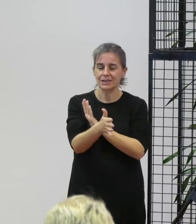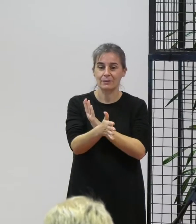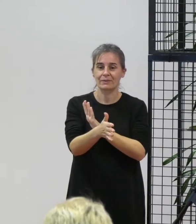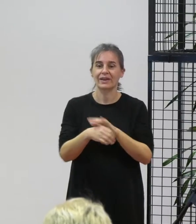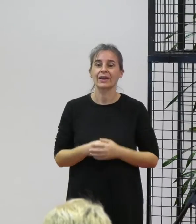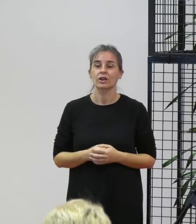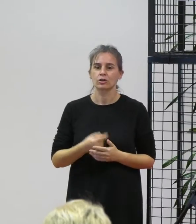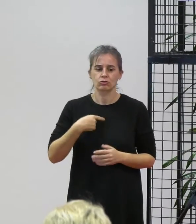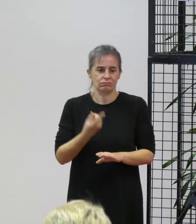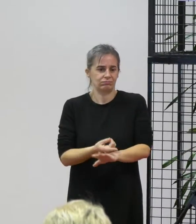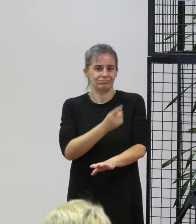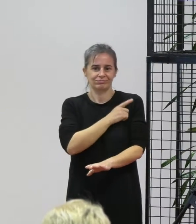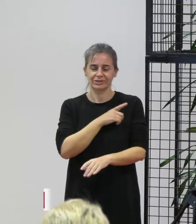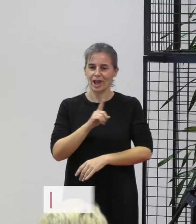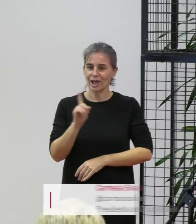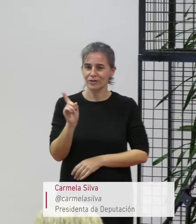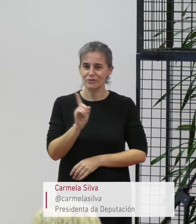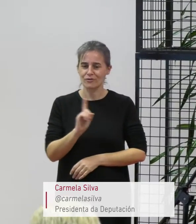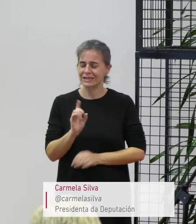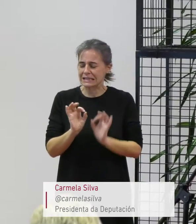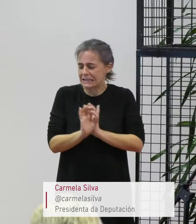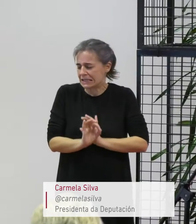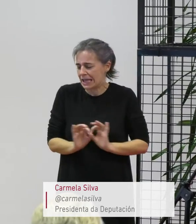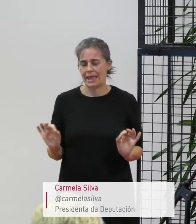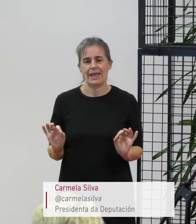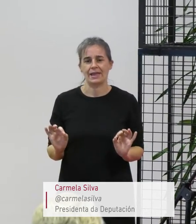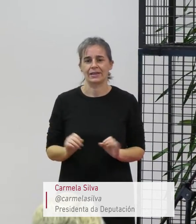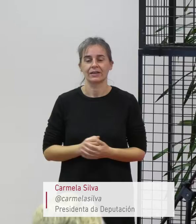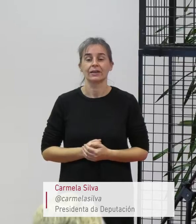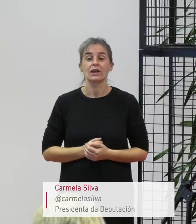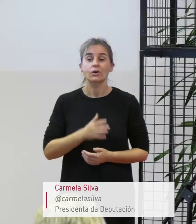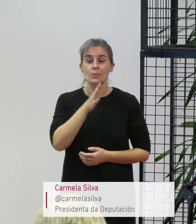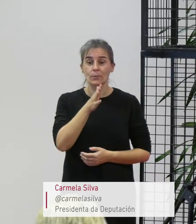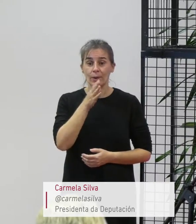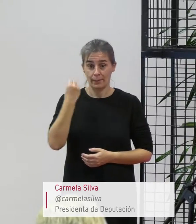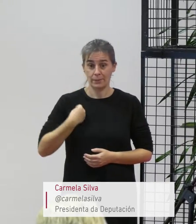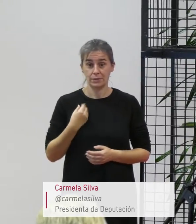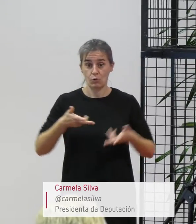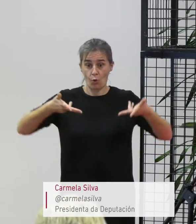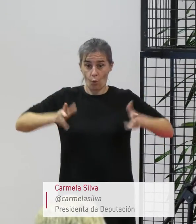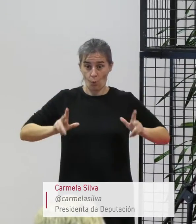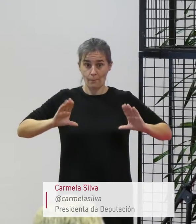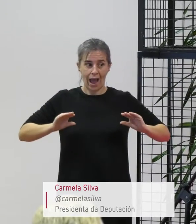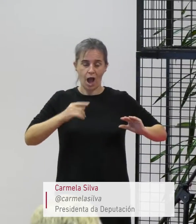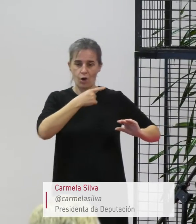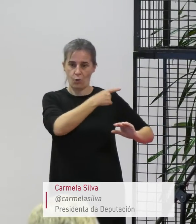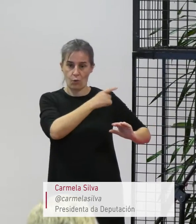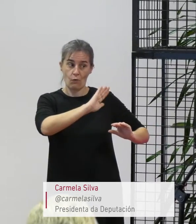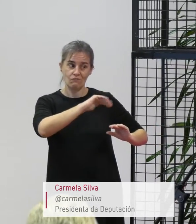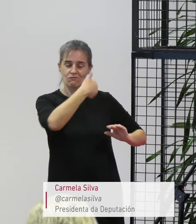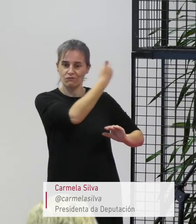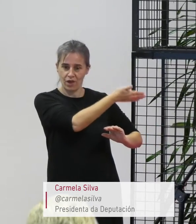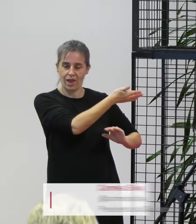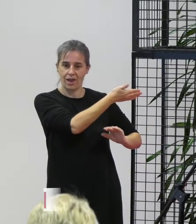non estou exacerando ose nada Porque ese banco que está aí